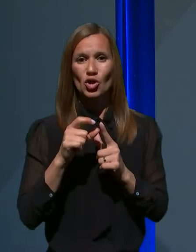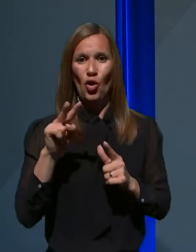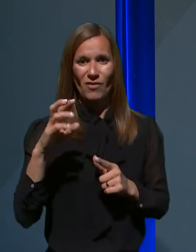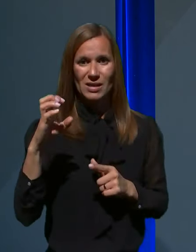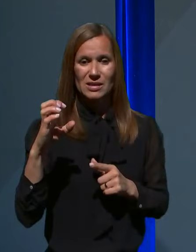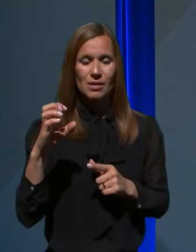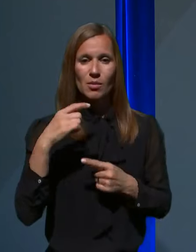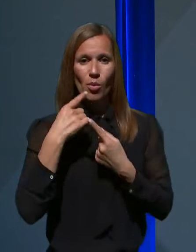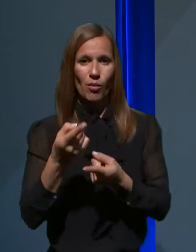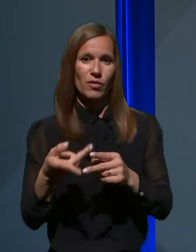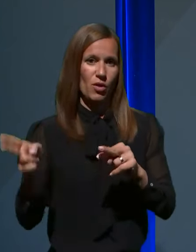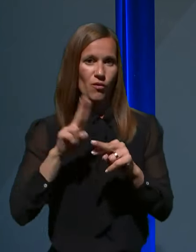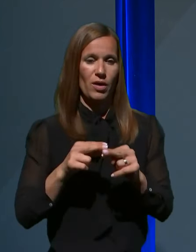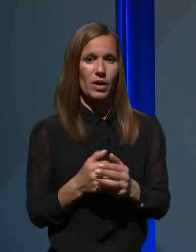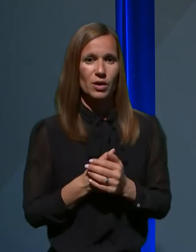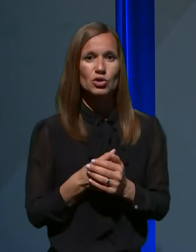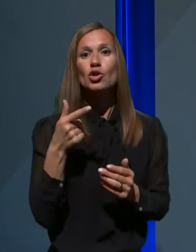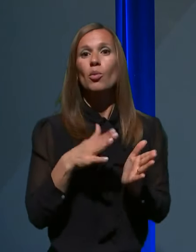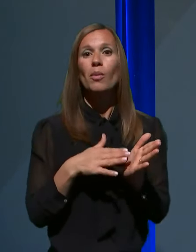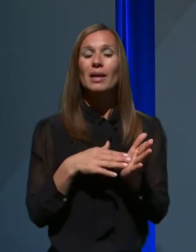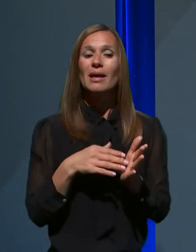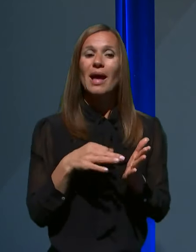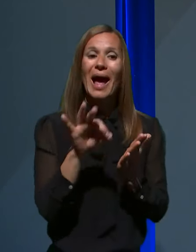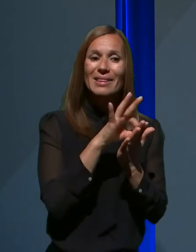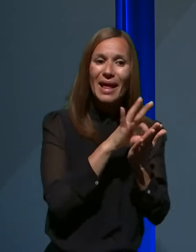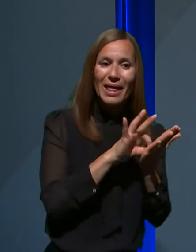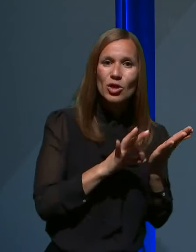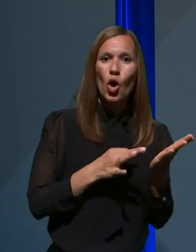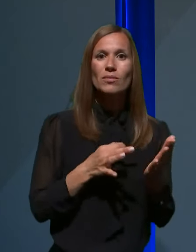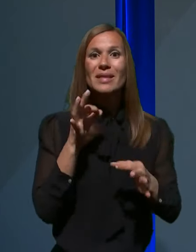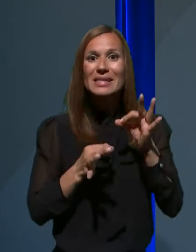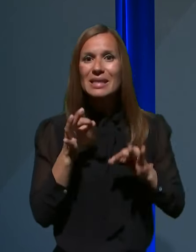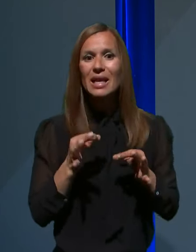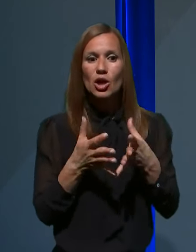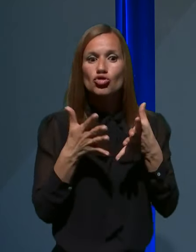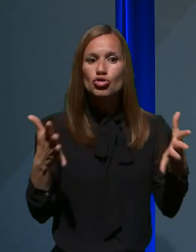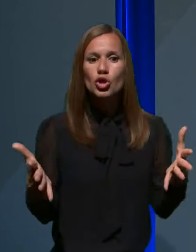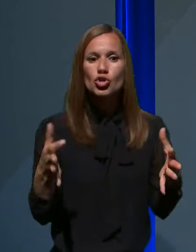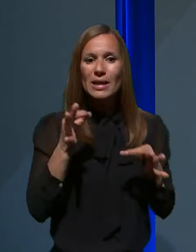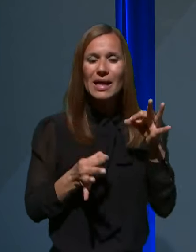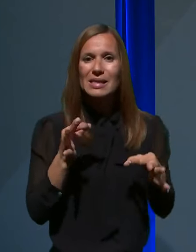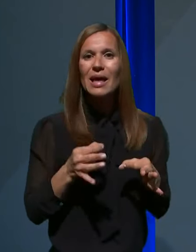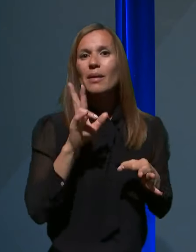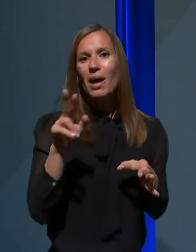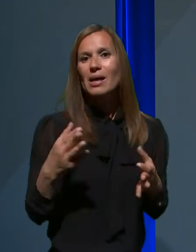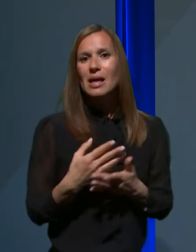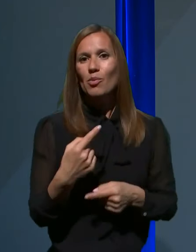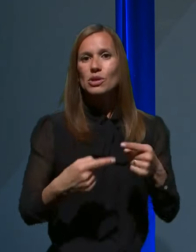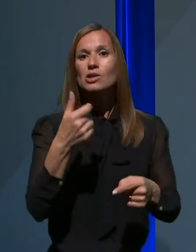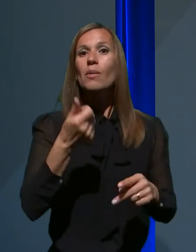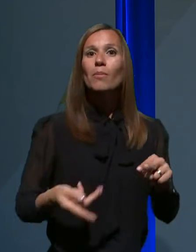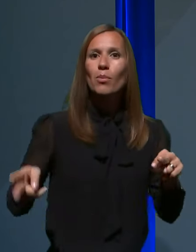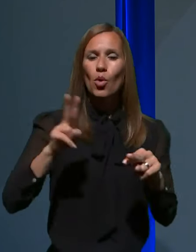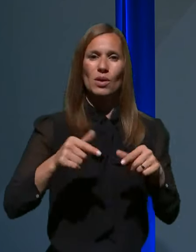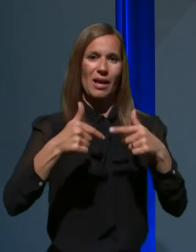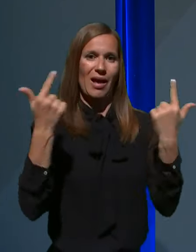se pravi anketo, testiranje, širše testiranje, ki bo imelo za posledico eno bolj jasno sliko